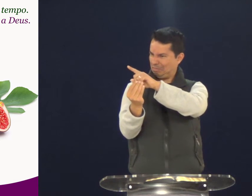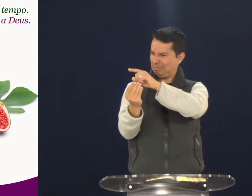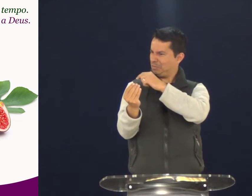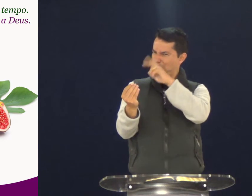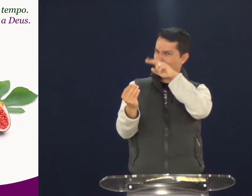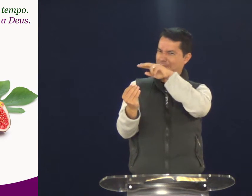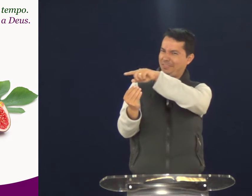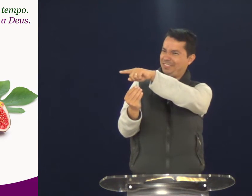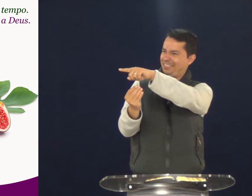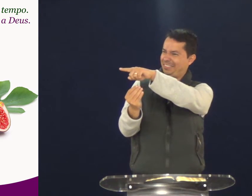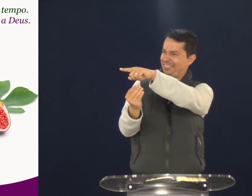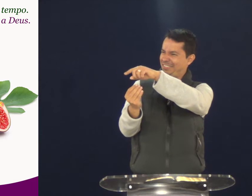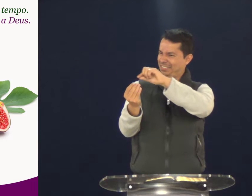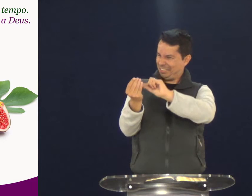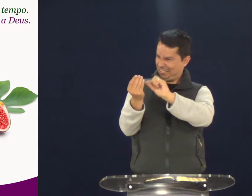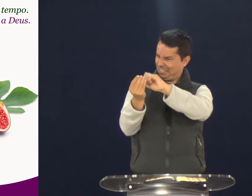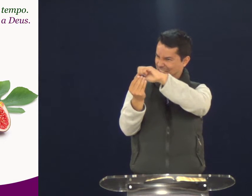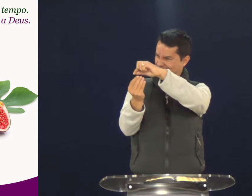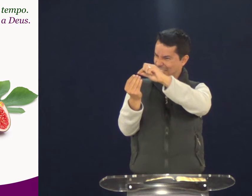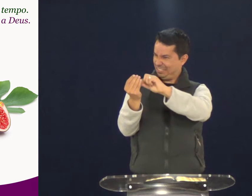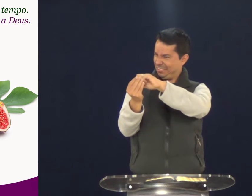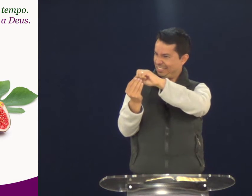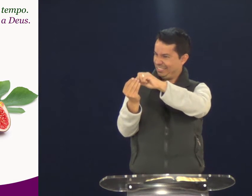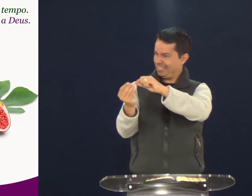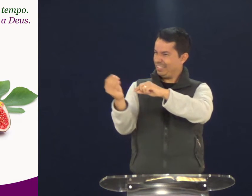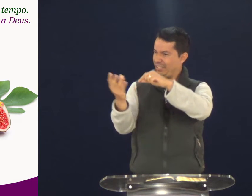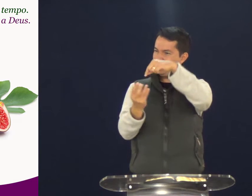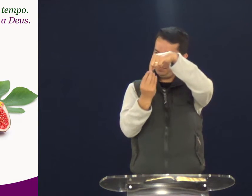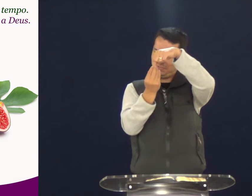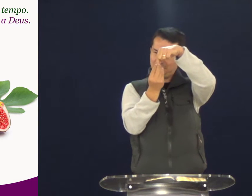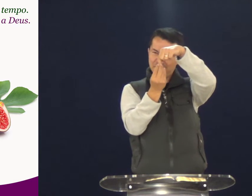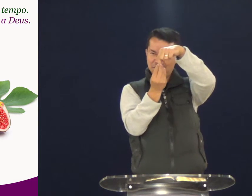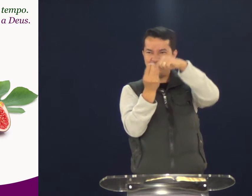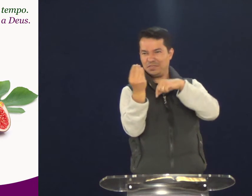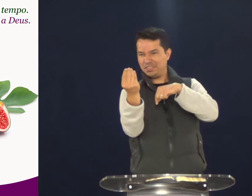Como que você usa esse sinal? Como que é que usa? Ah, usa assim? Figo.